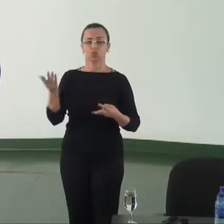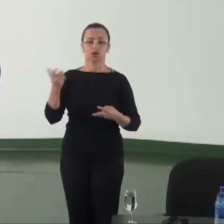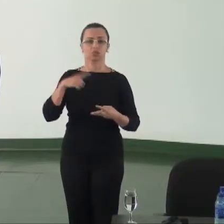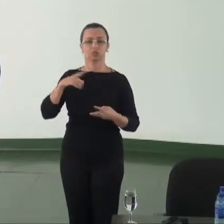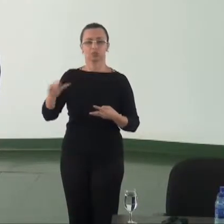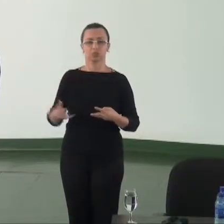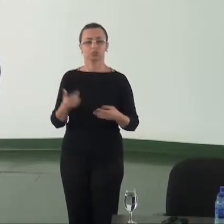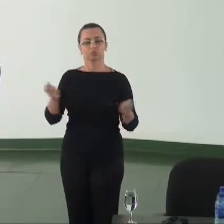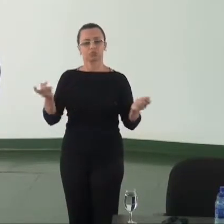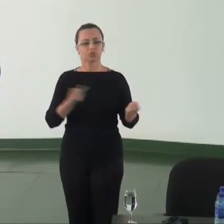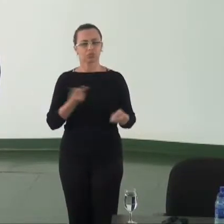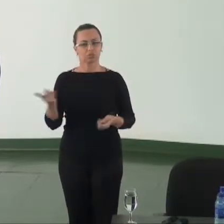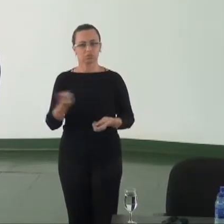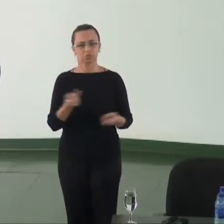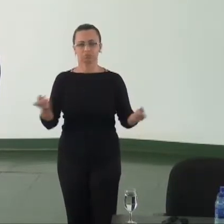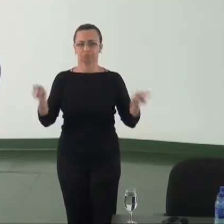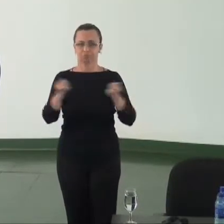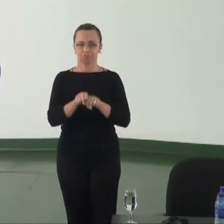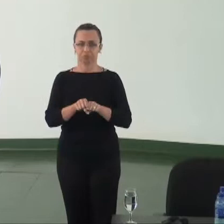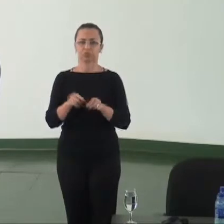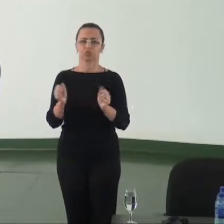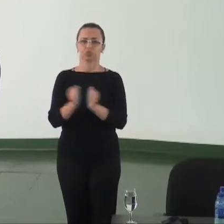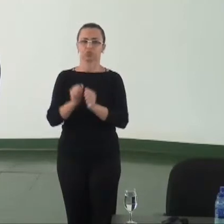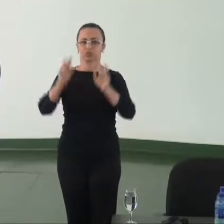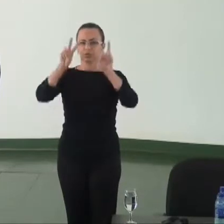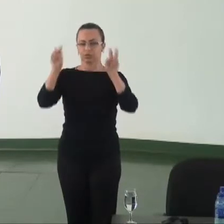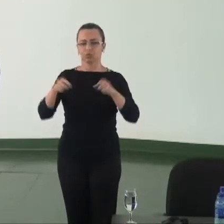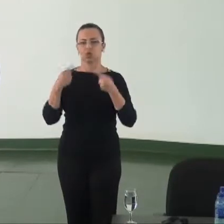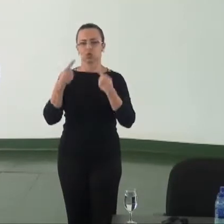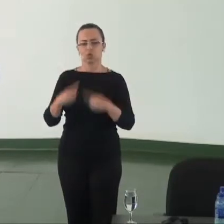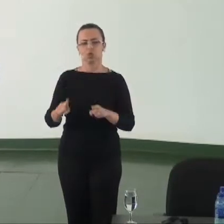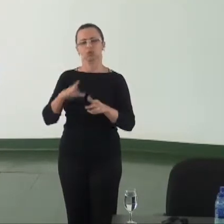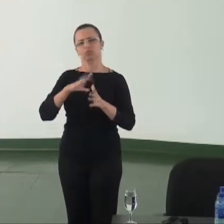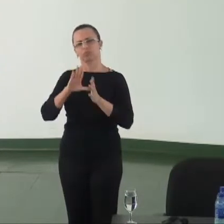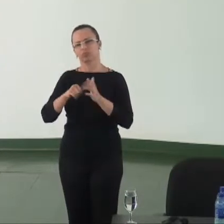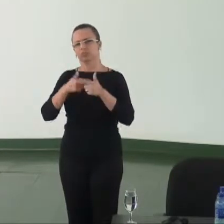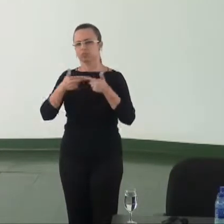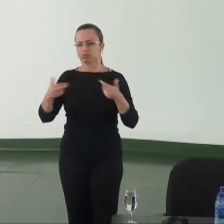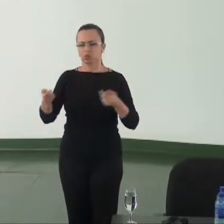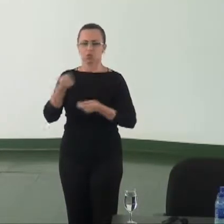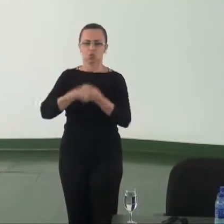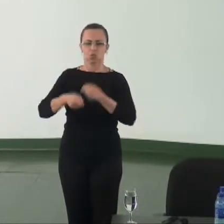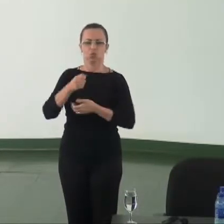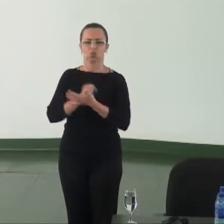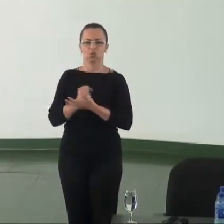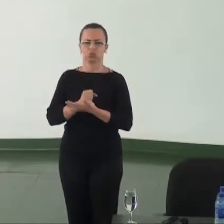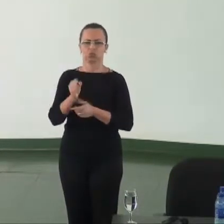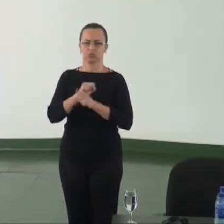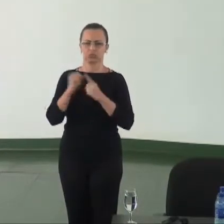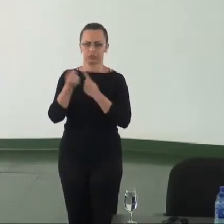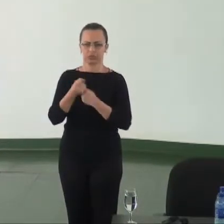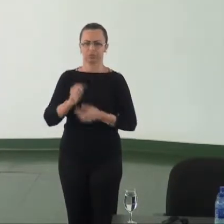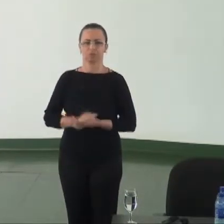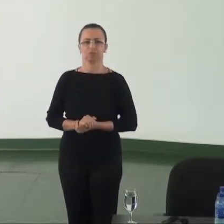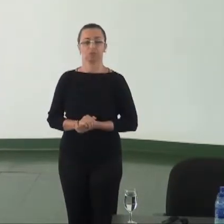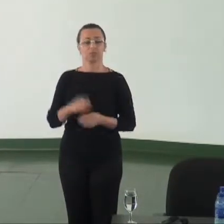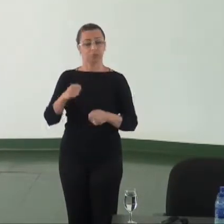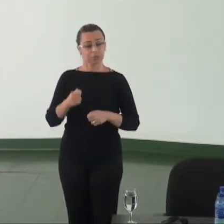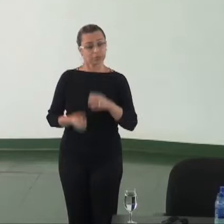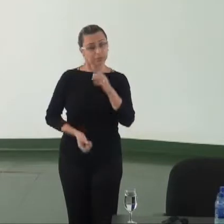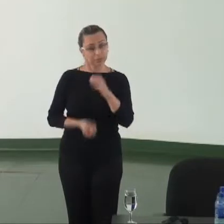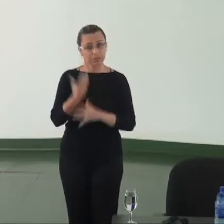associação conjunta do MP com os movimentos sociais no tema combate à corrupção, transparência e controle social criar e aprimorar